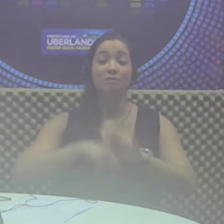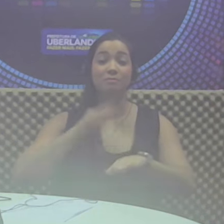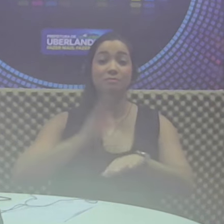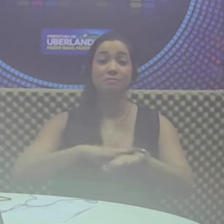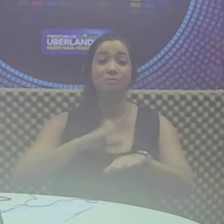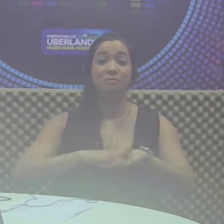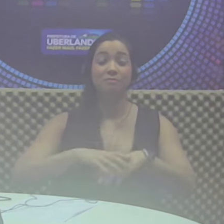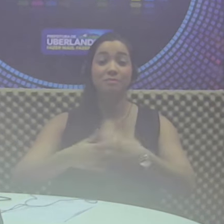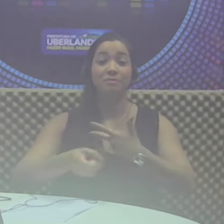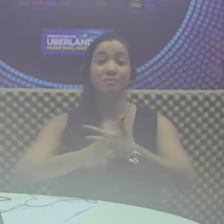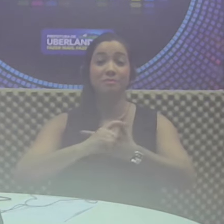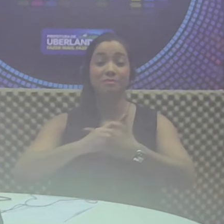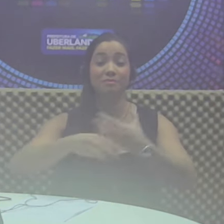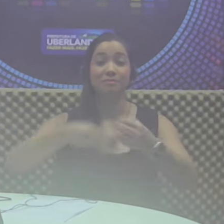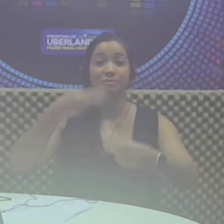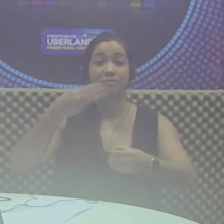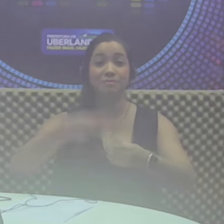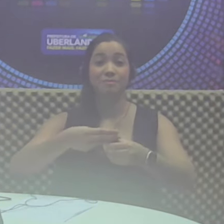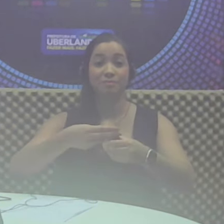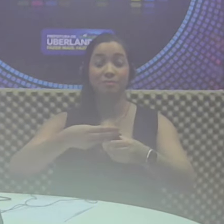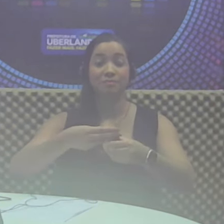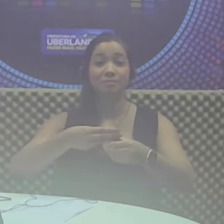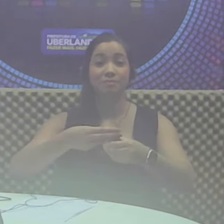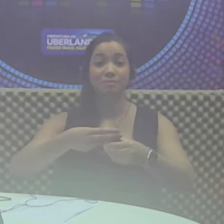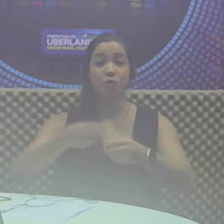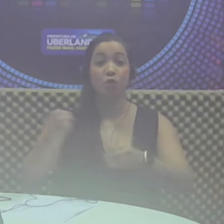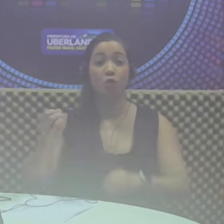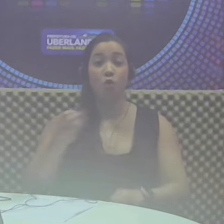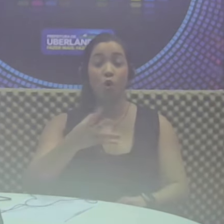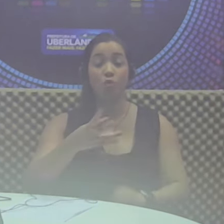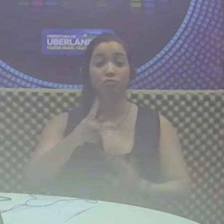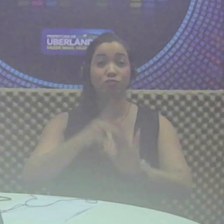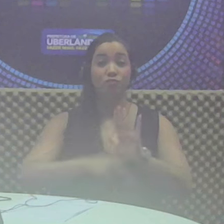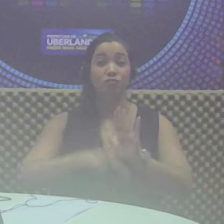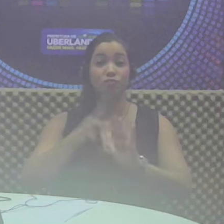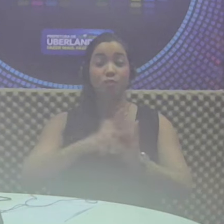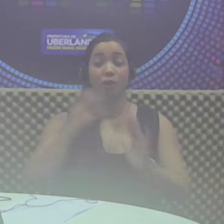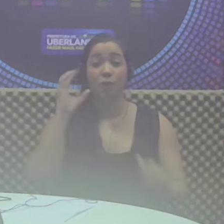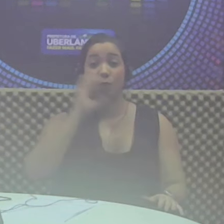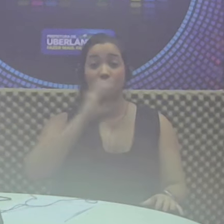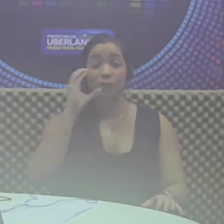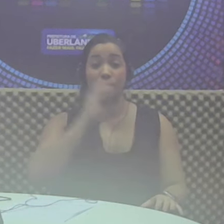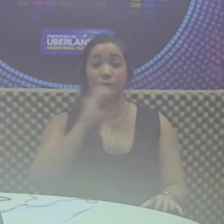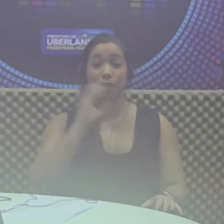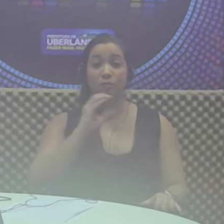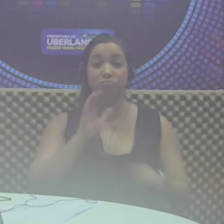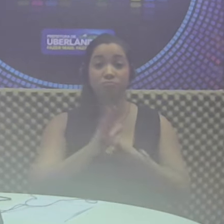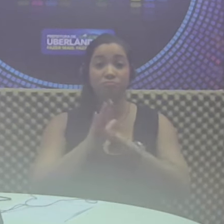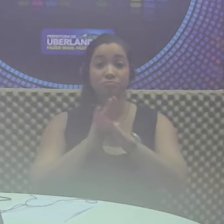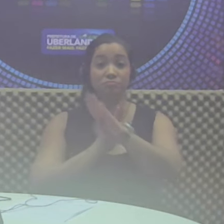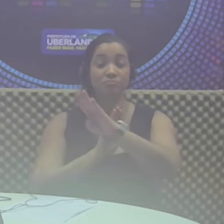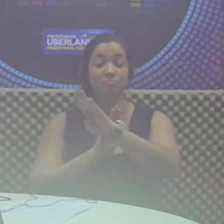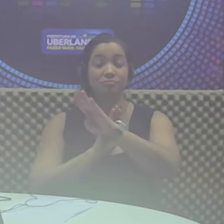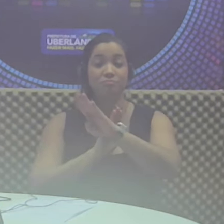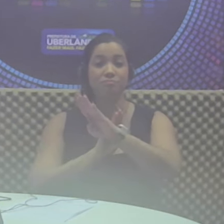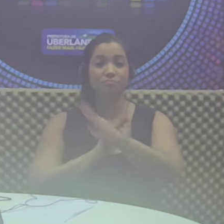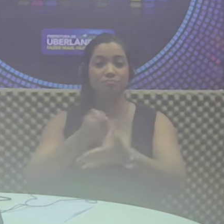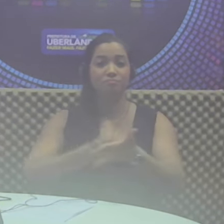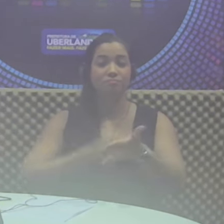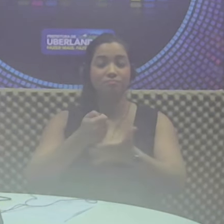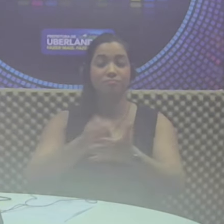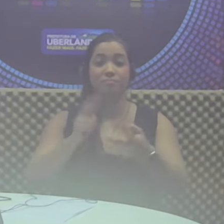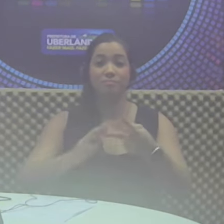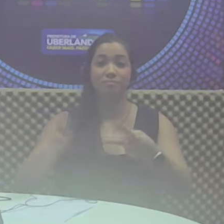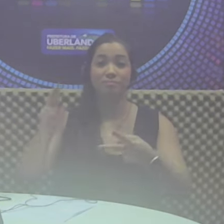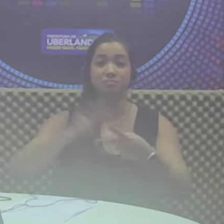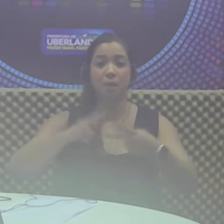Executivo Municipal submetidos ao novo Programa de Aceleração do Crescimento. Para pleitear recursos que